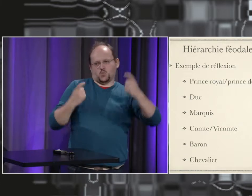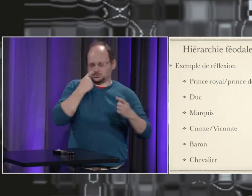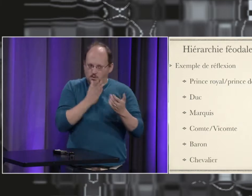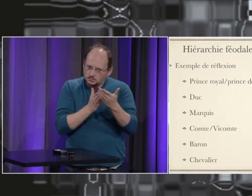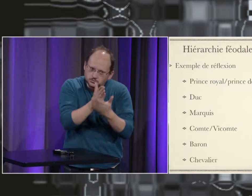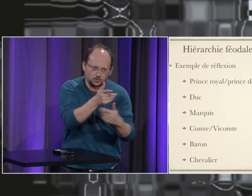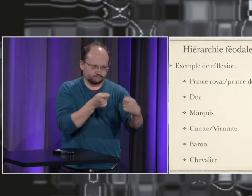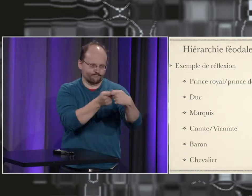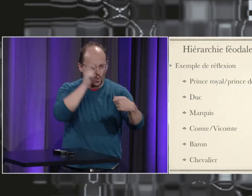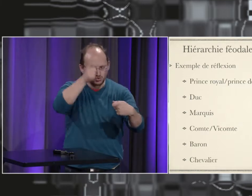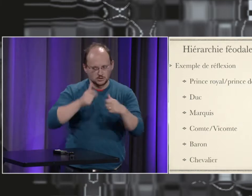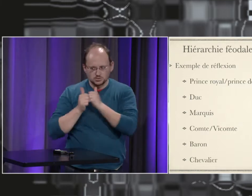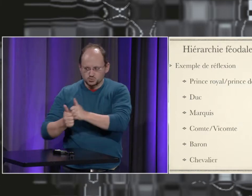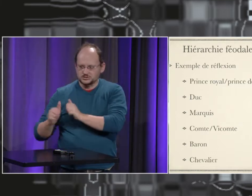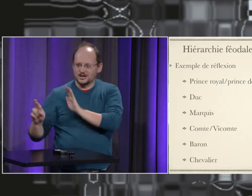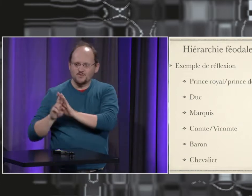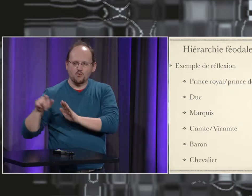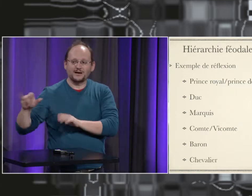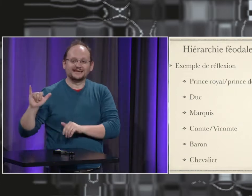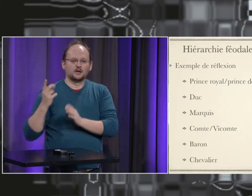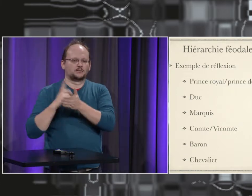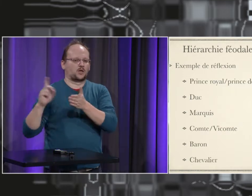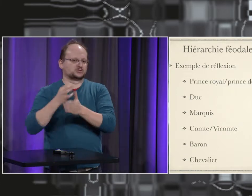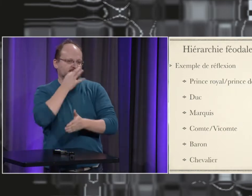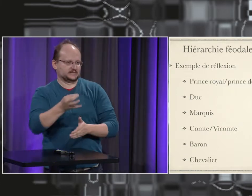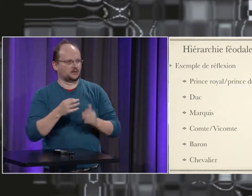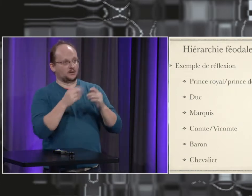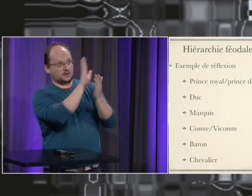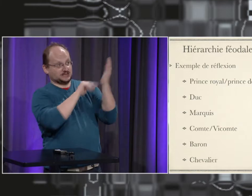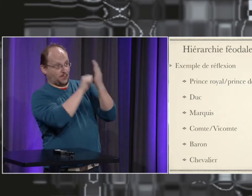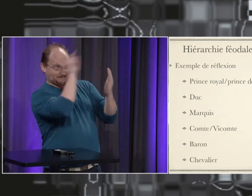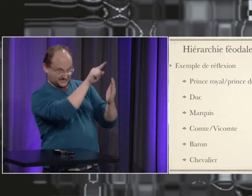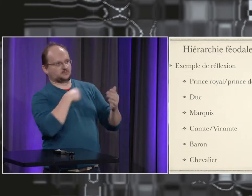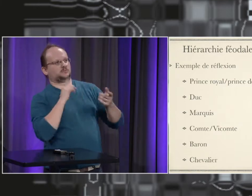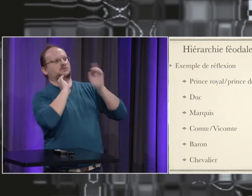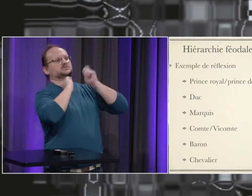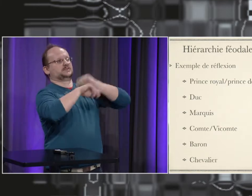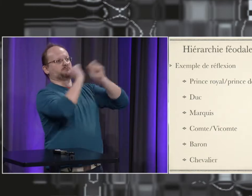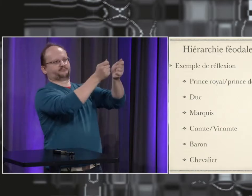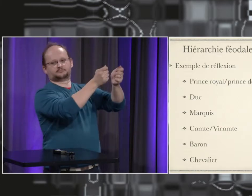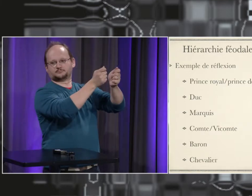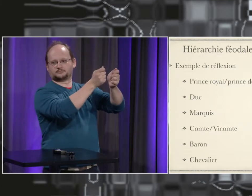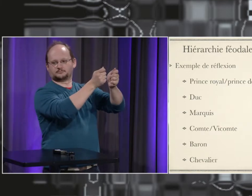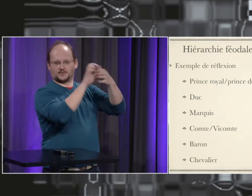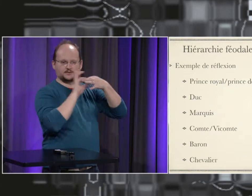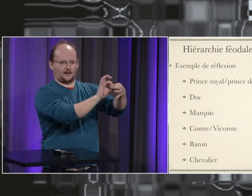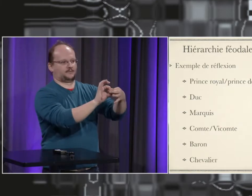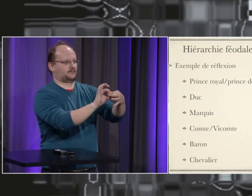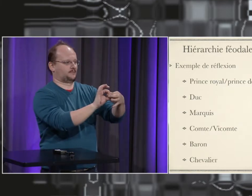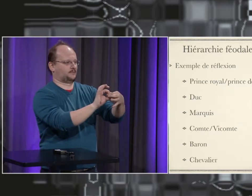qui ressemble aux couronnes au prince de sang mais Téloge justement disait qu'on attribuait les signes en fonction du symbole